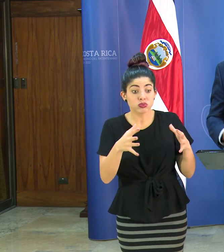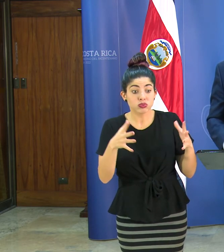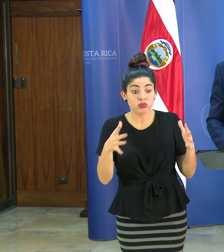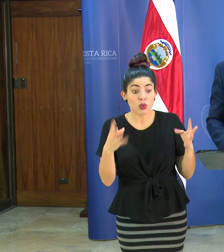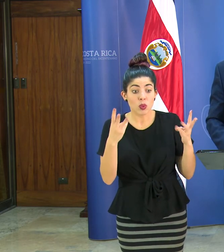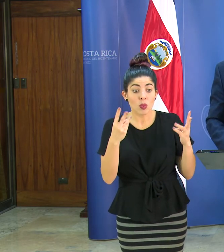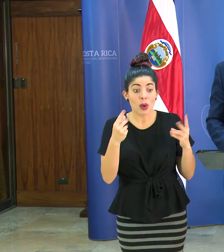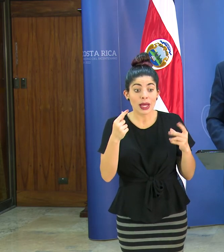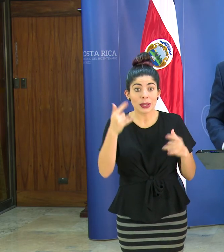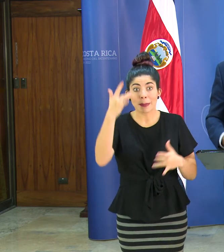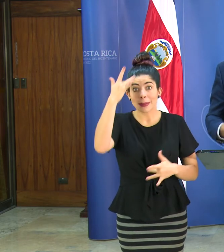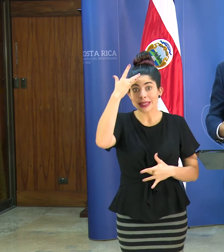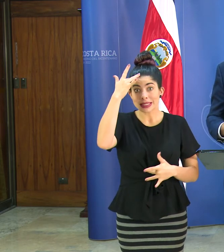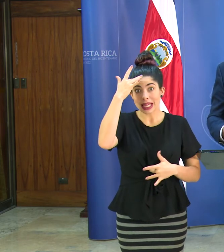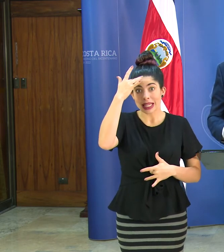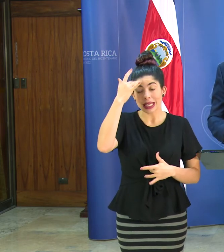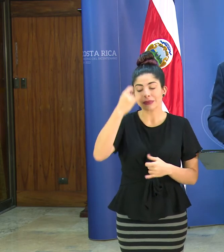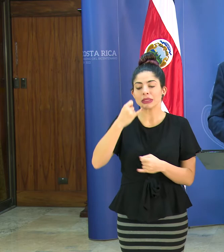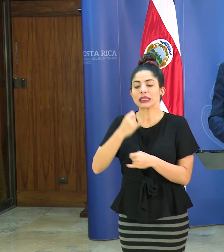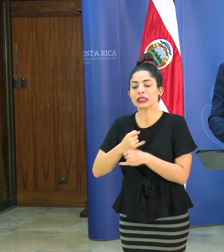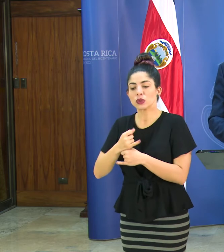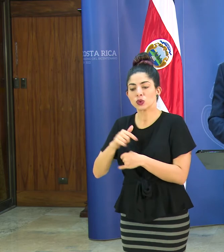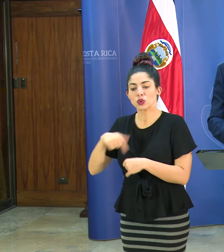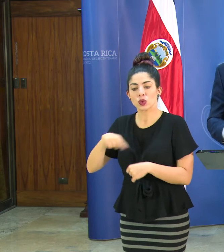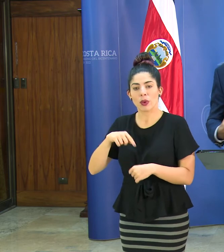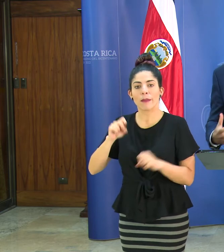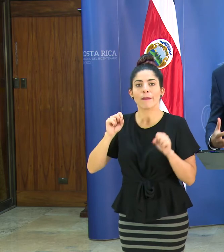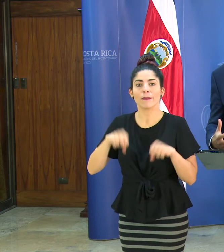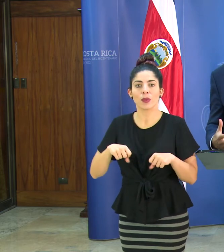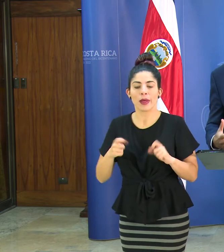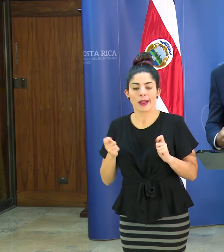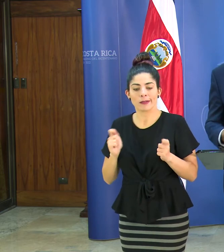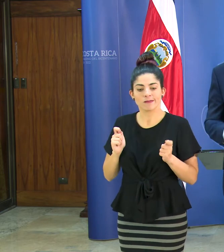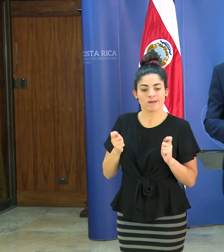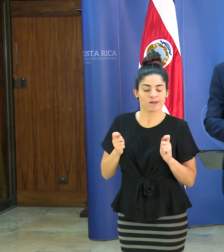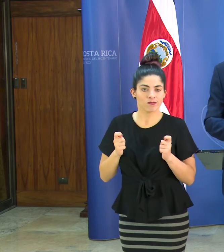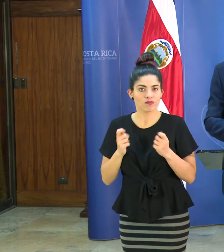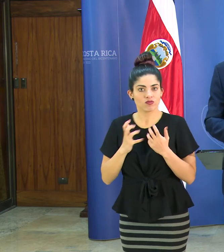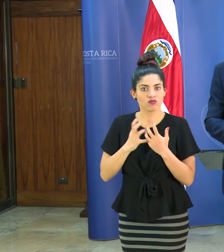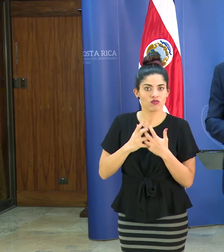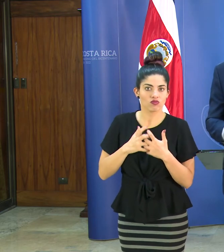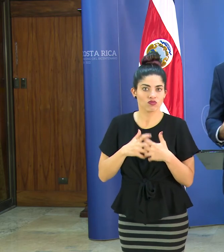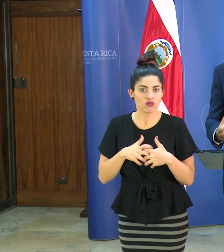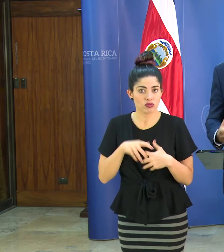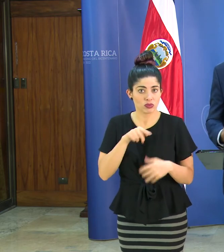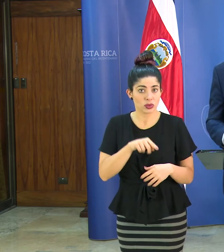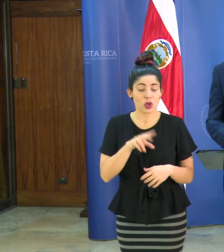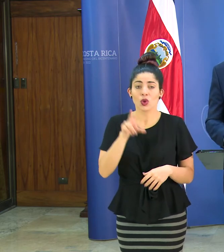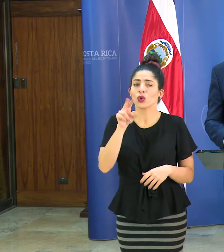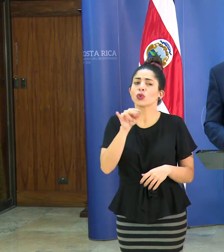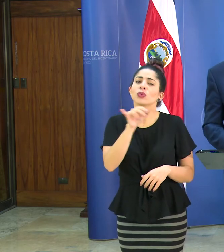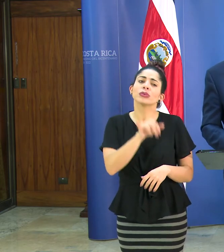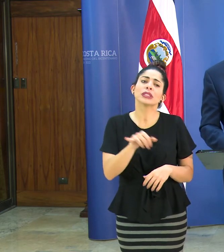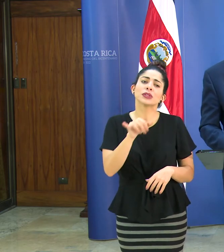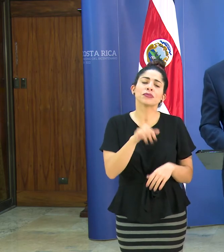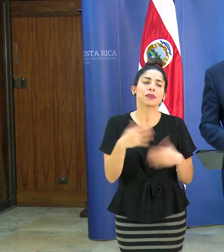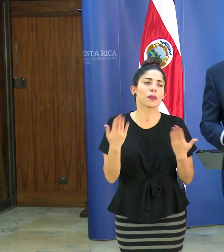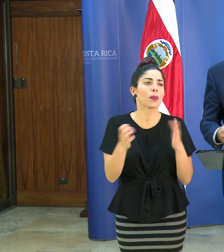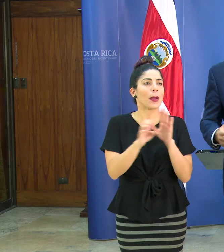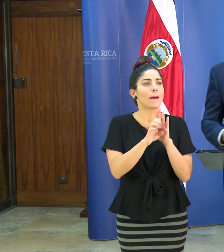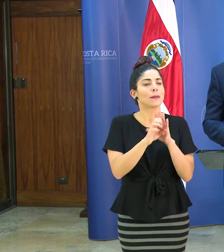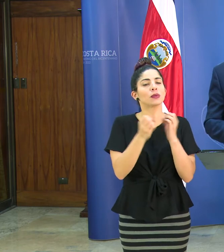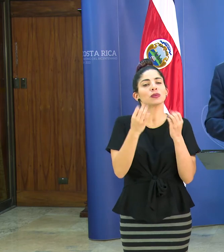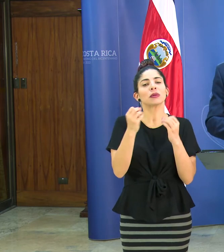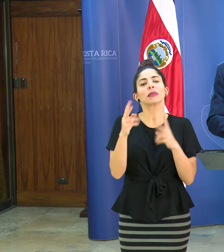de pacientes la institución puede ir adaptándose entonces no es lo mismo se ha